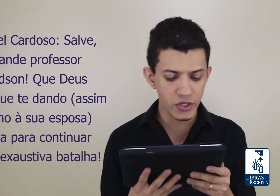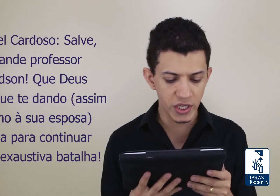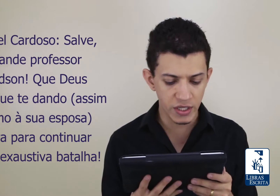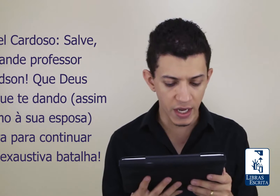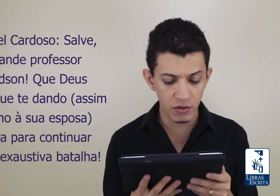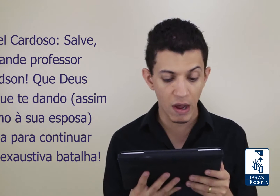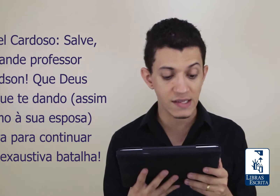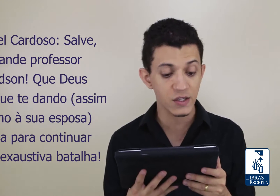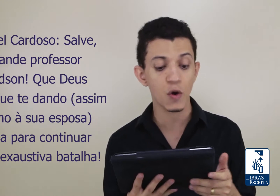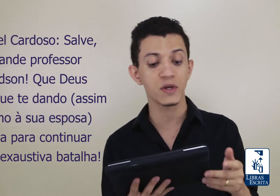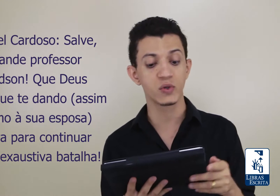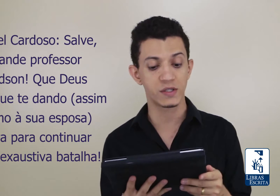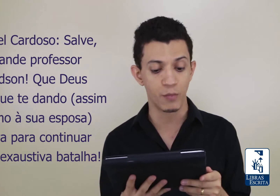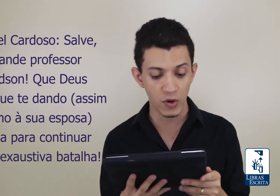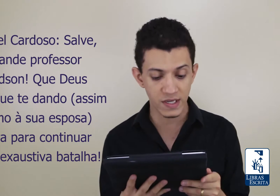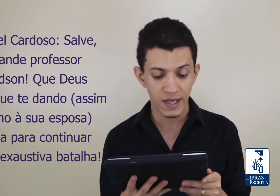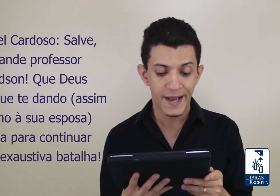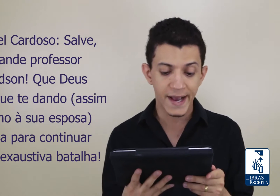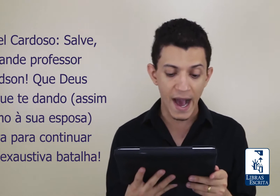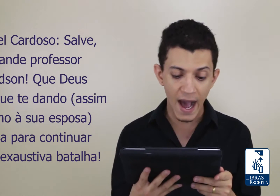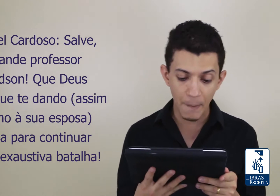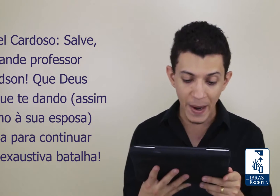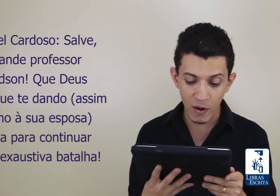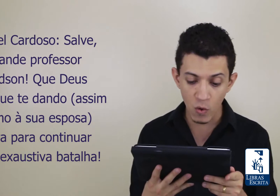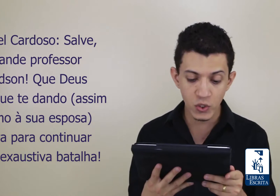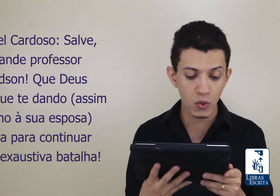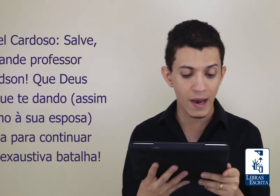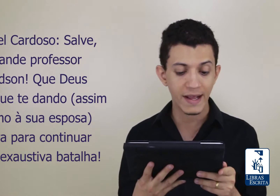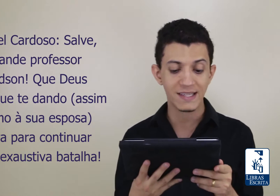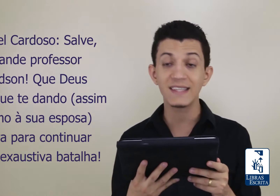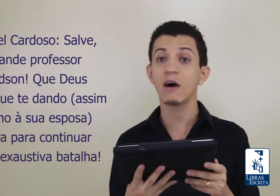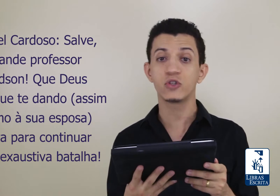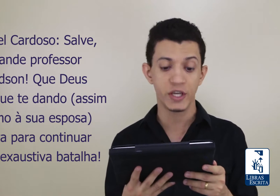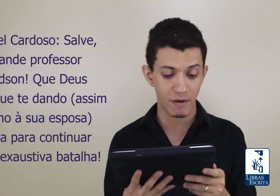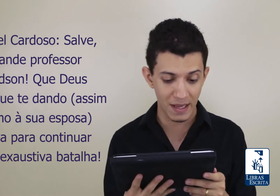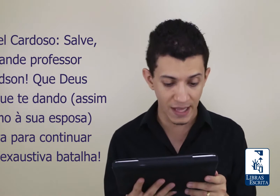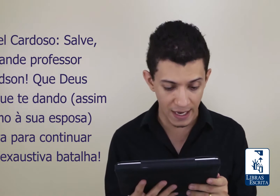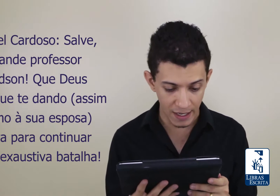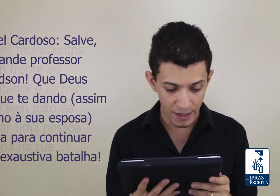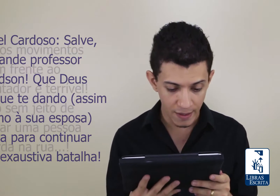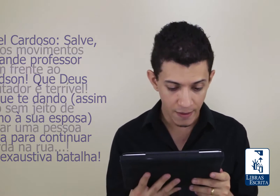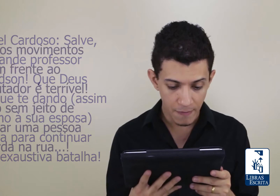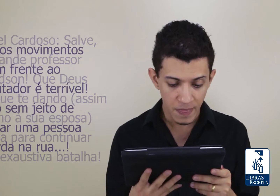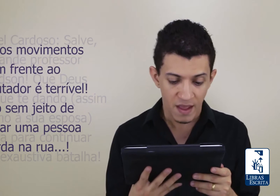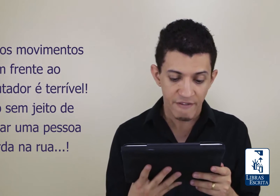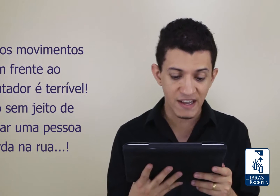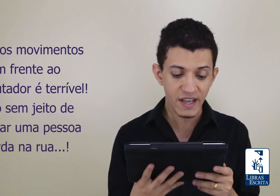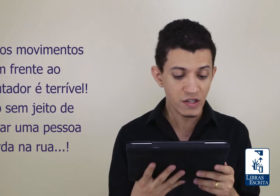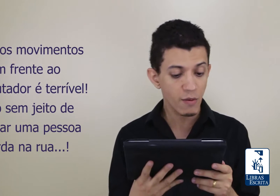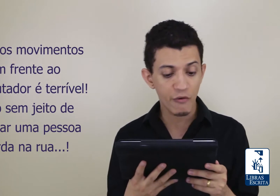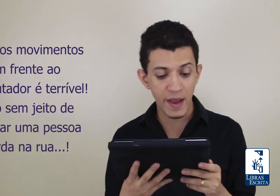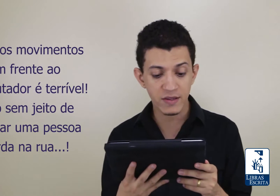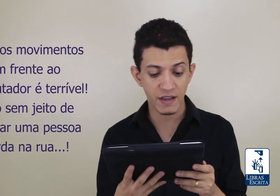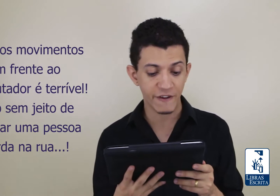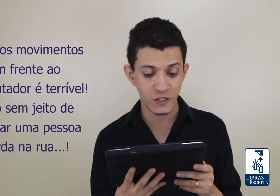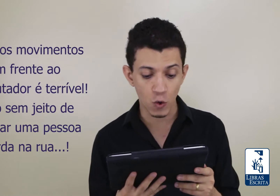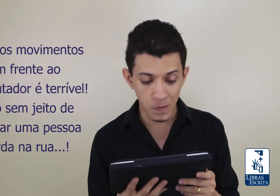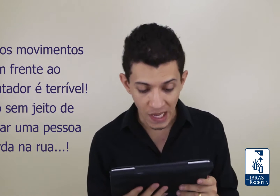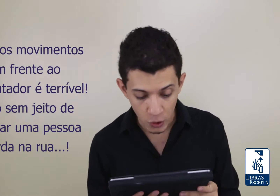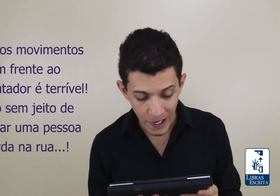te dando, assim como a sua esposa, garra para continuar nessa exaustiva batalha. Fazer os movimentos em frente ao computador